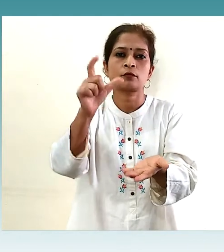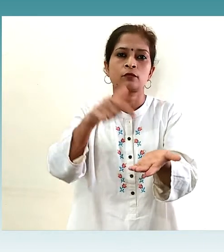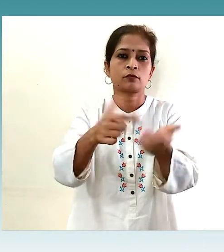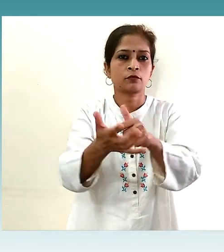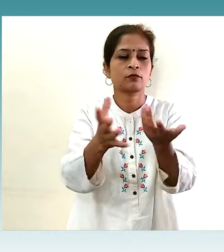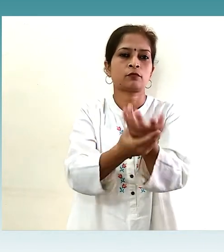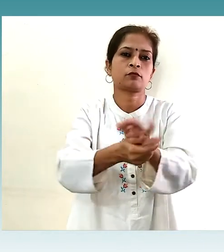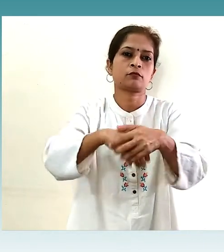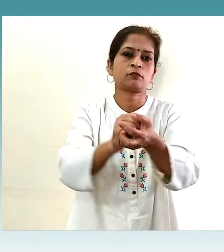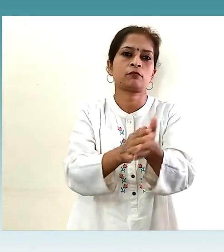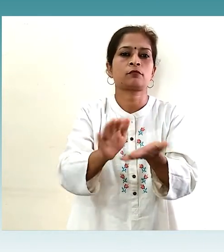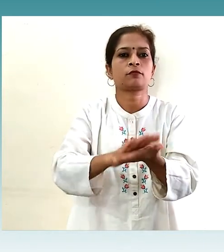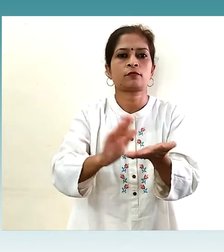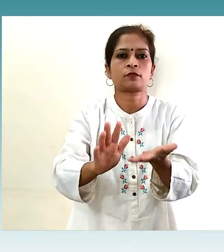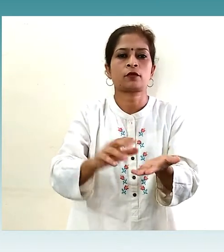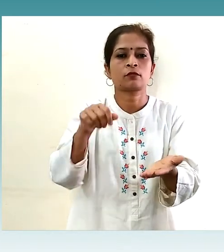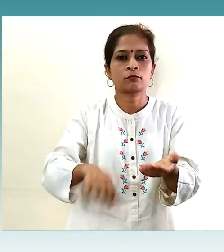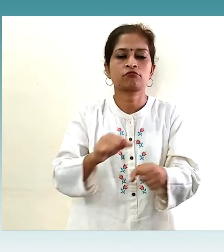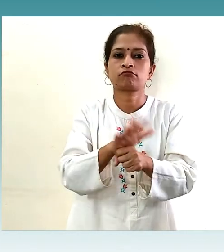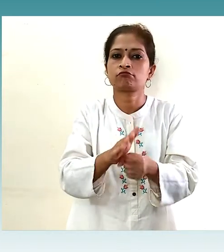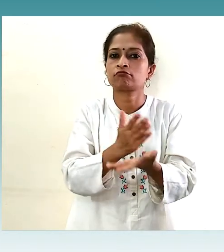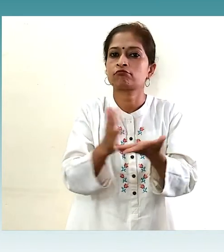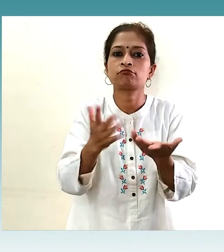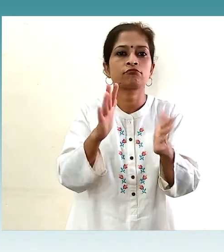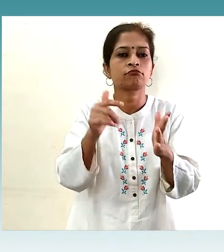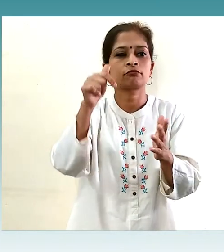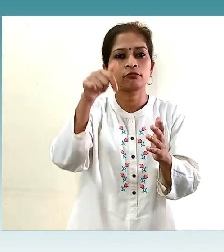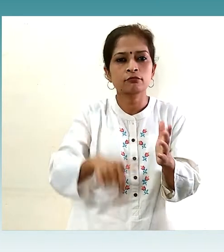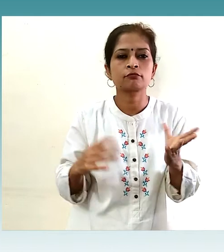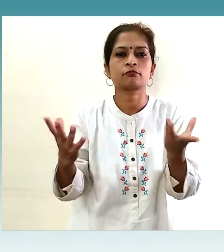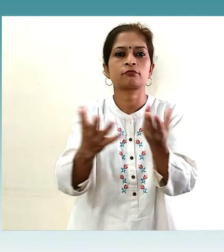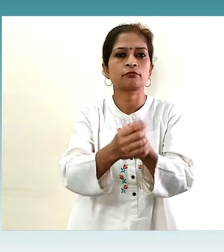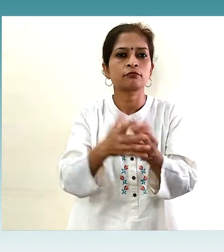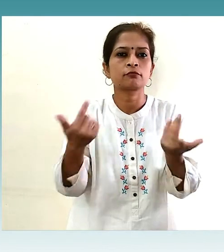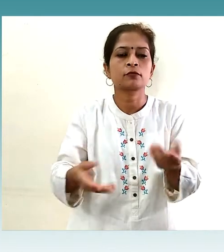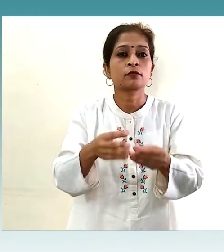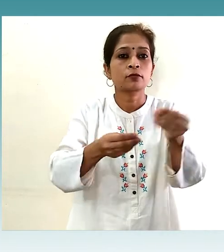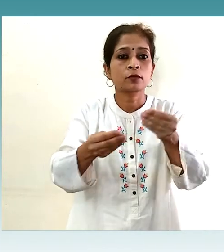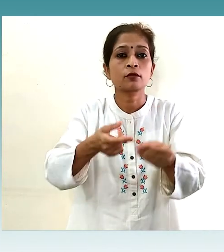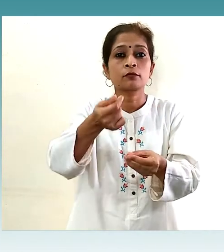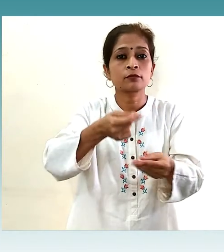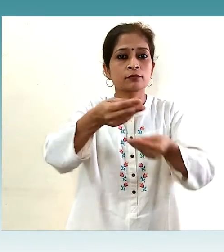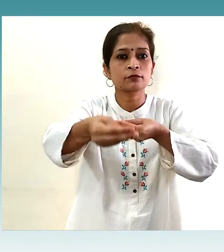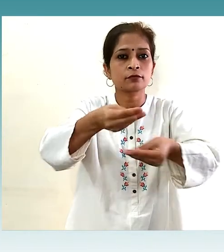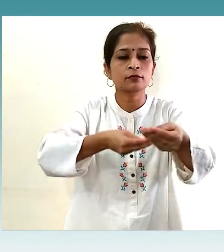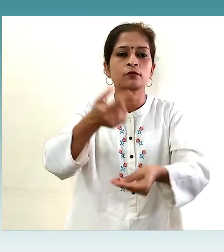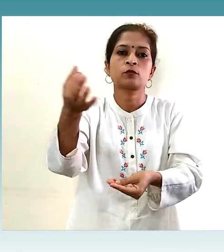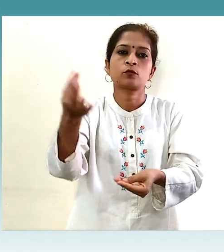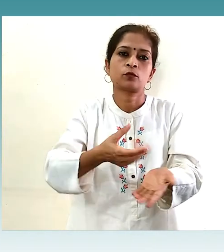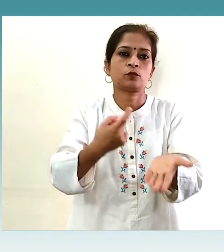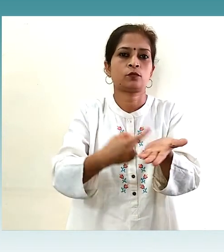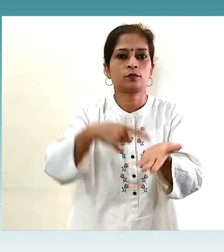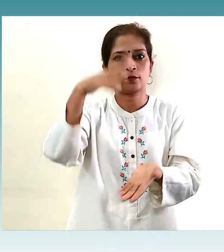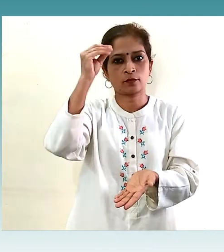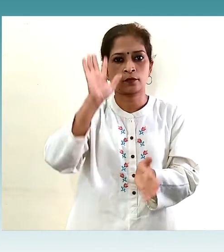साबून से धोलें जी हाँ, करोना का खत्रा टला नहीं है इसलिए हमें बाजार में लेन देन के नए नियम सीखने